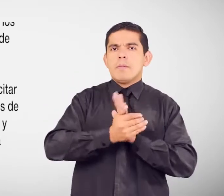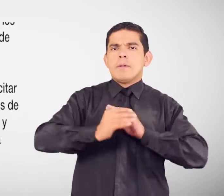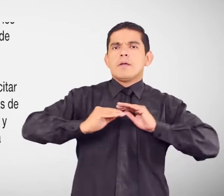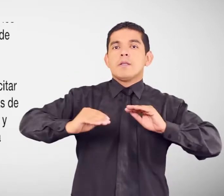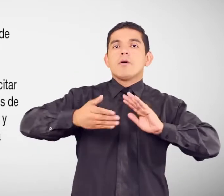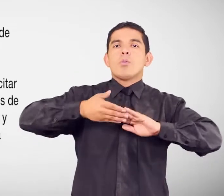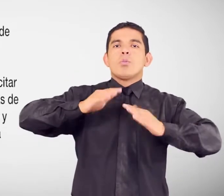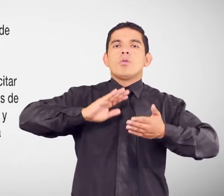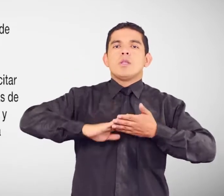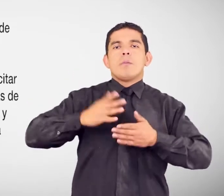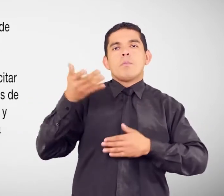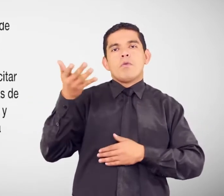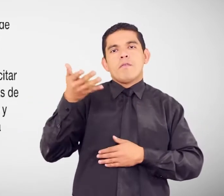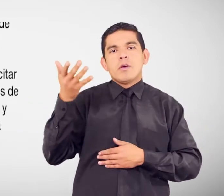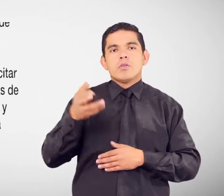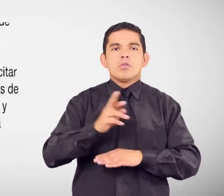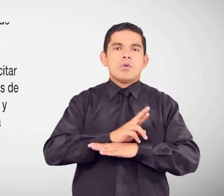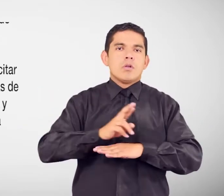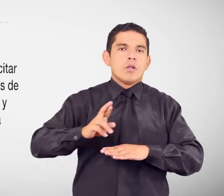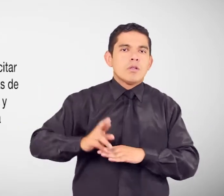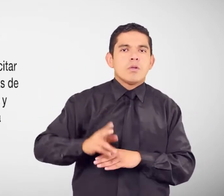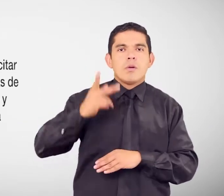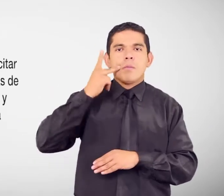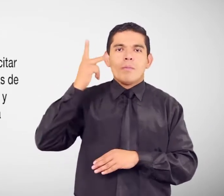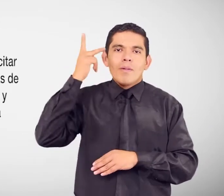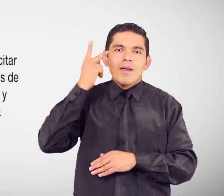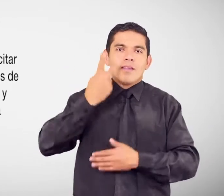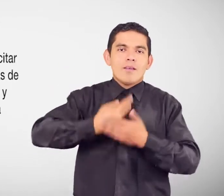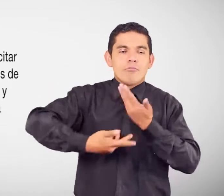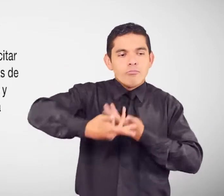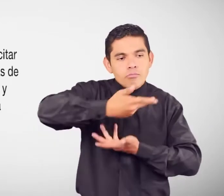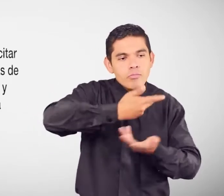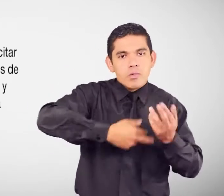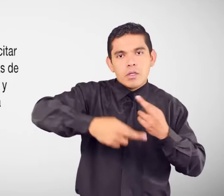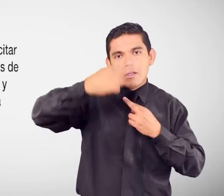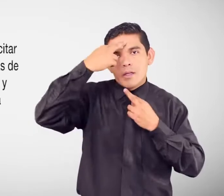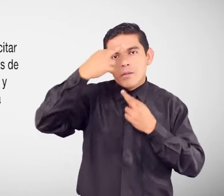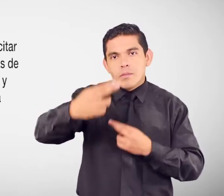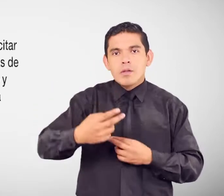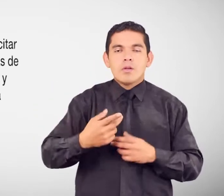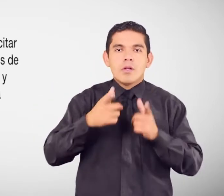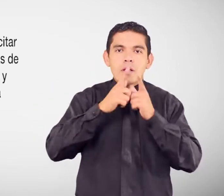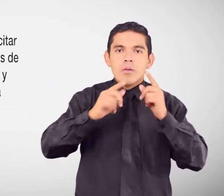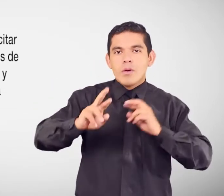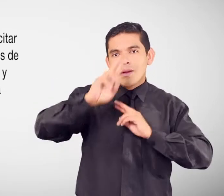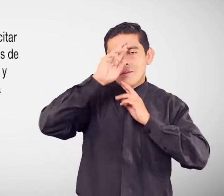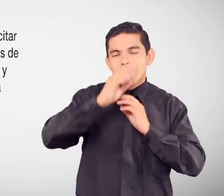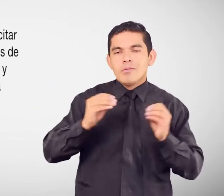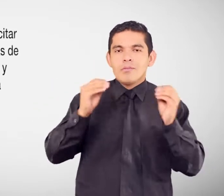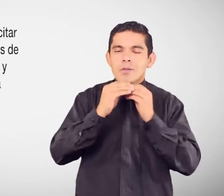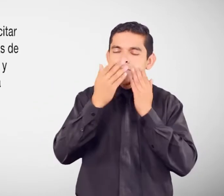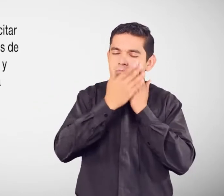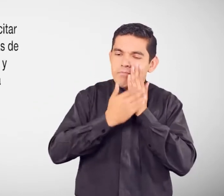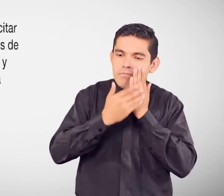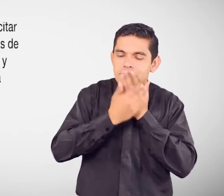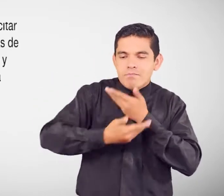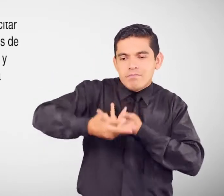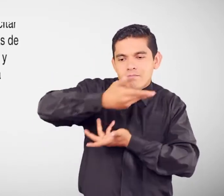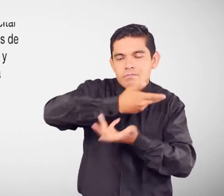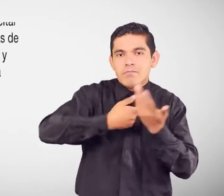normas de convivencia Respeto, lenguaje positivo Y buen trato que permitan una verdadera inclusión